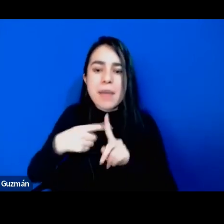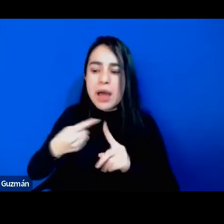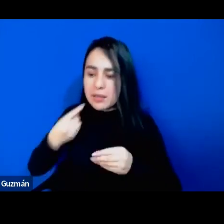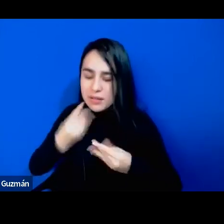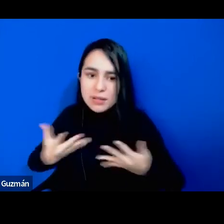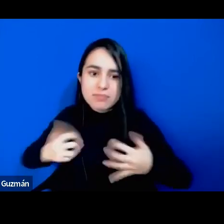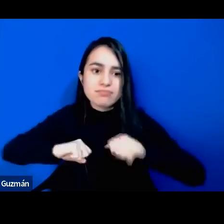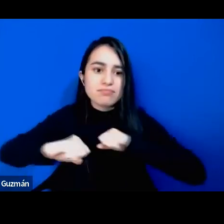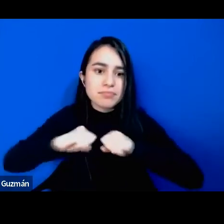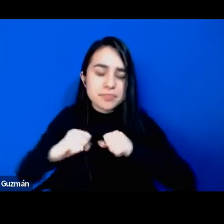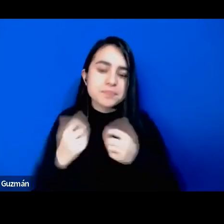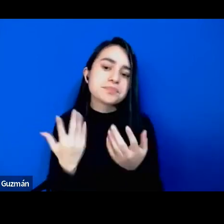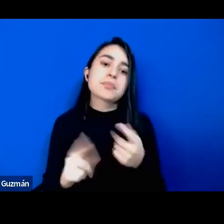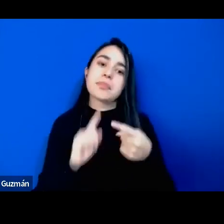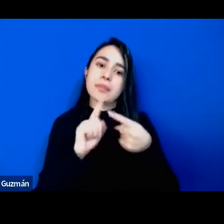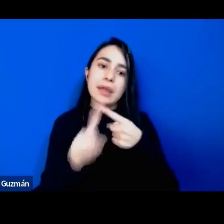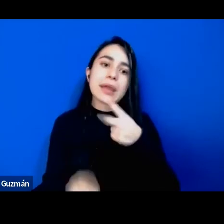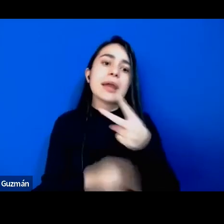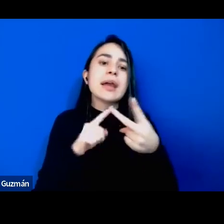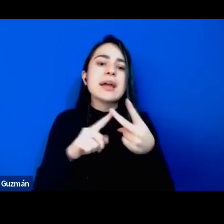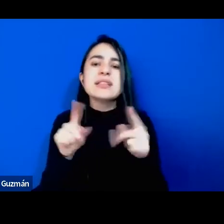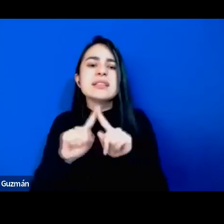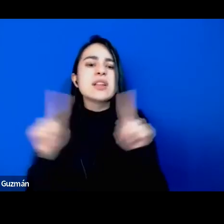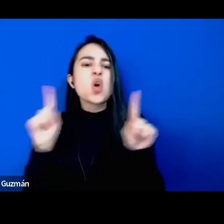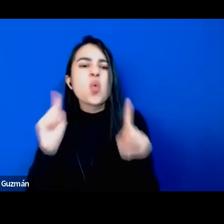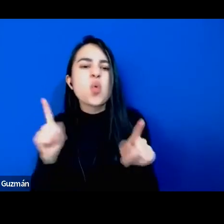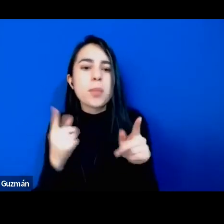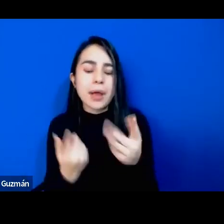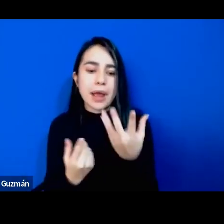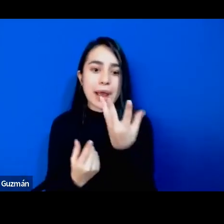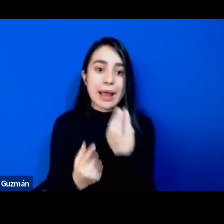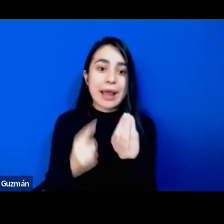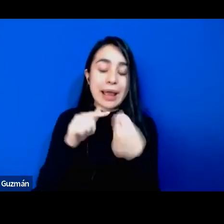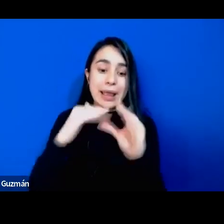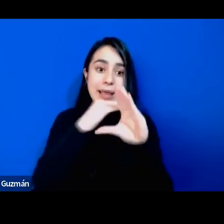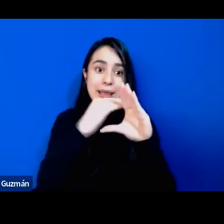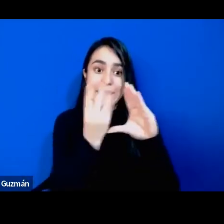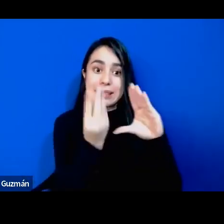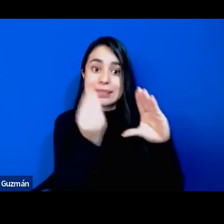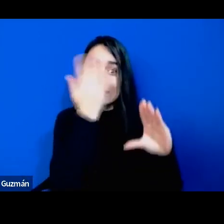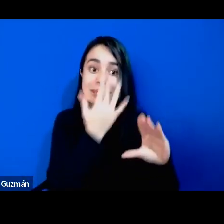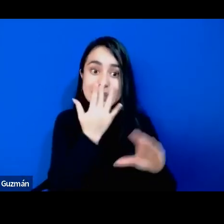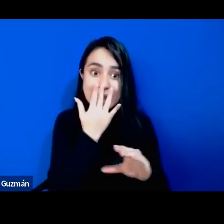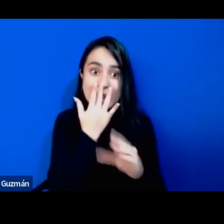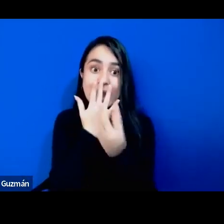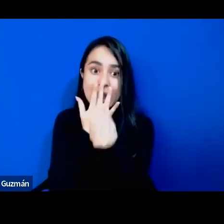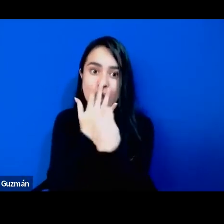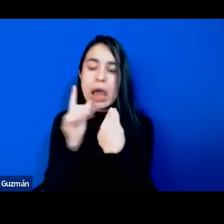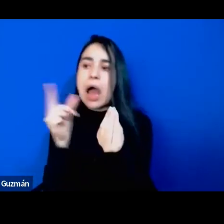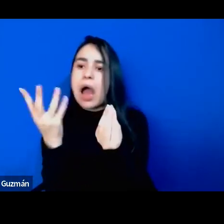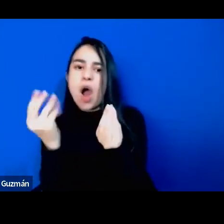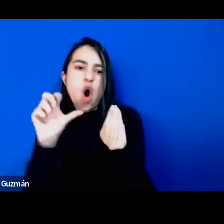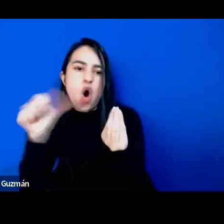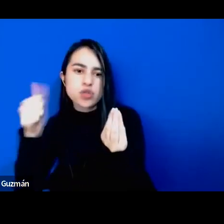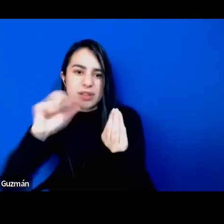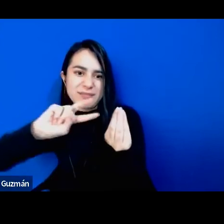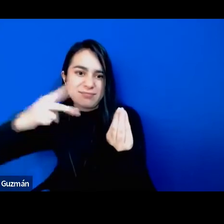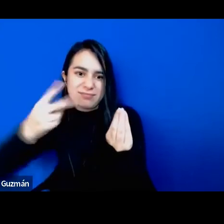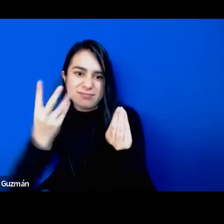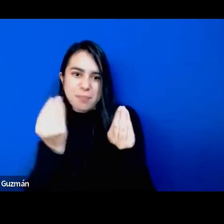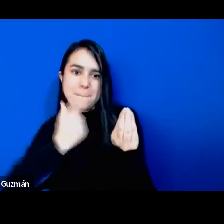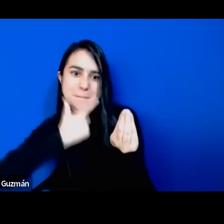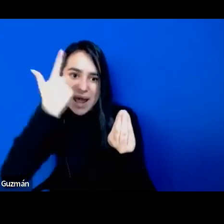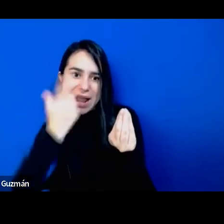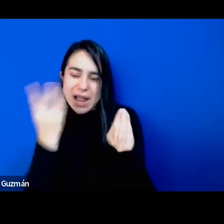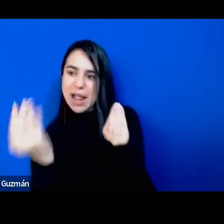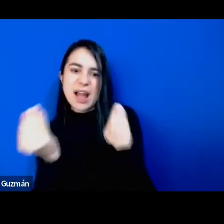rasgo de diferencia es que las clases medias negras tienen más probabilidad de sus contrapartes blancas